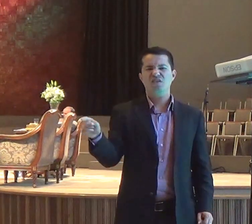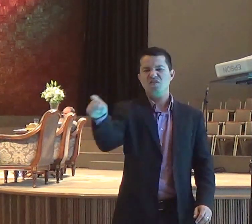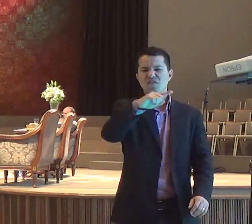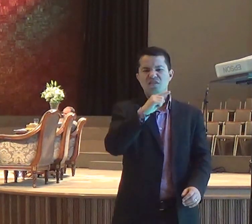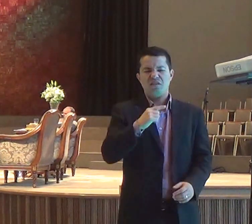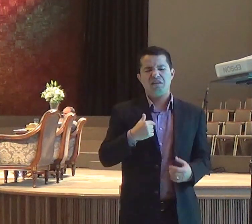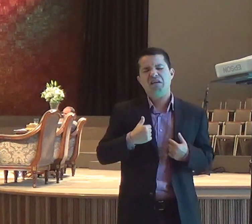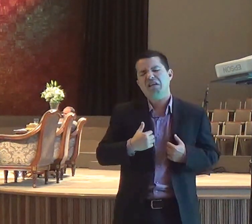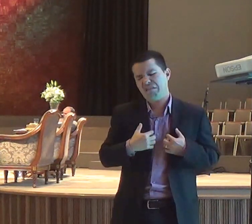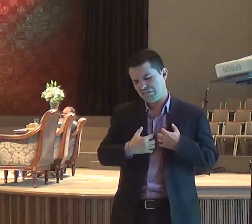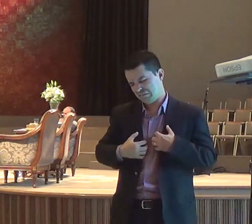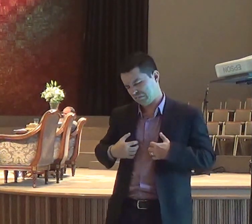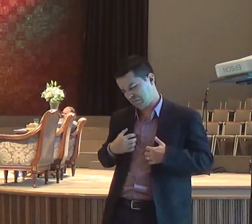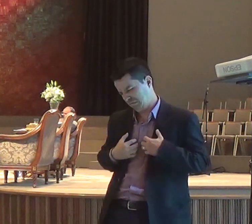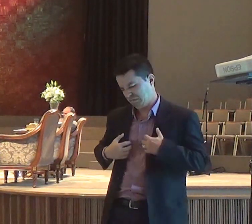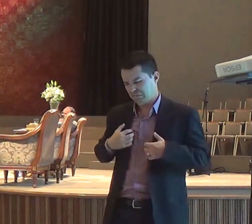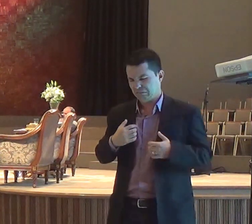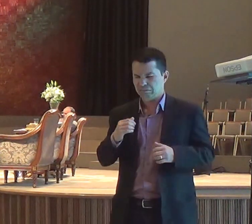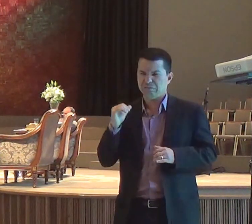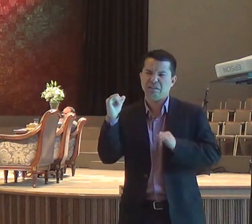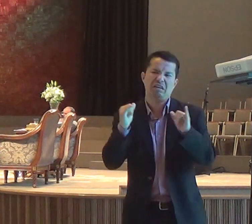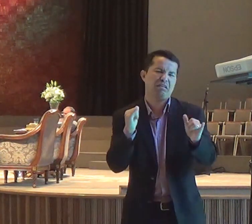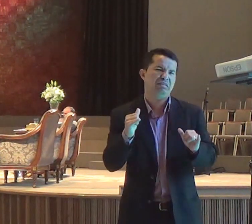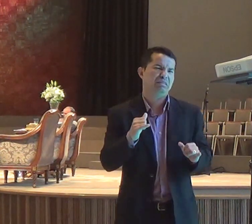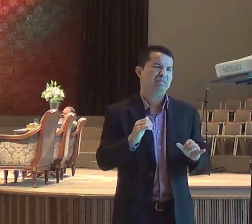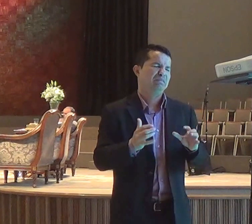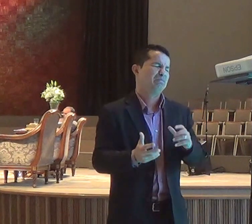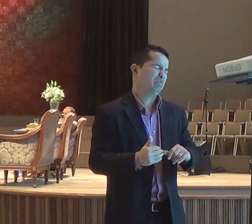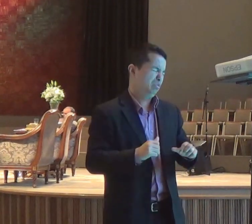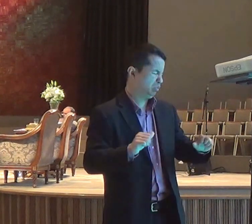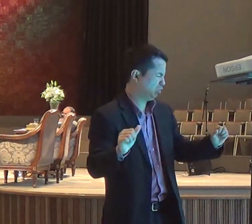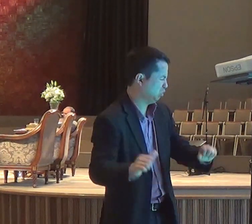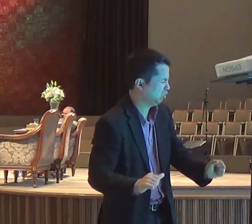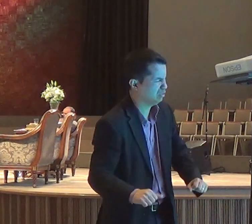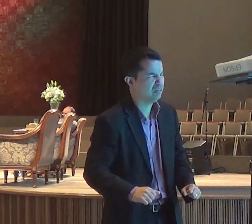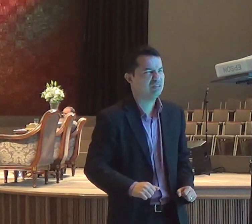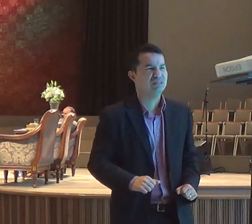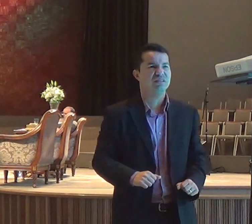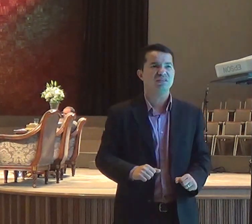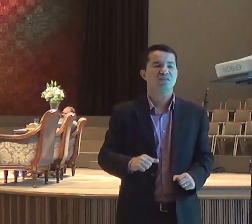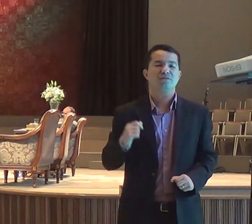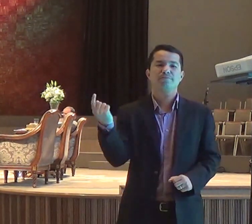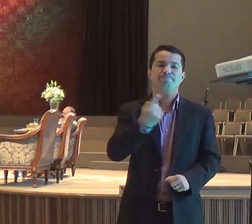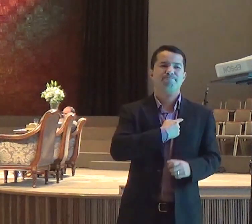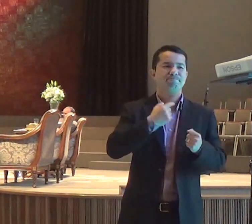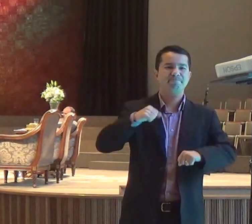com você mesmo, com as pessoas, com o mundo, e olha para o autor, e consumador da sua fé,